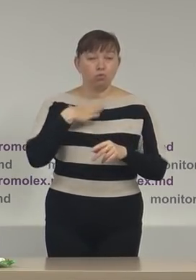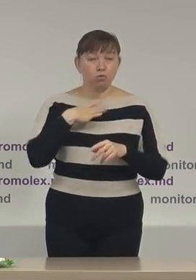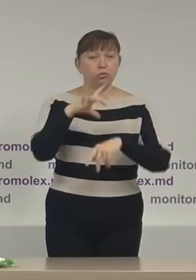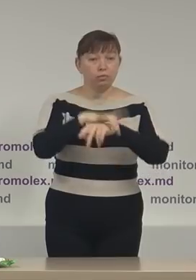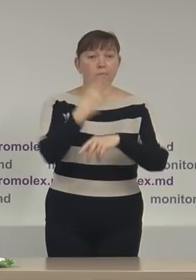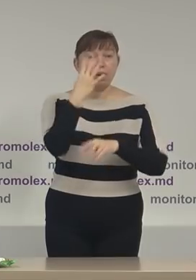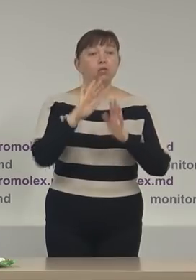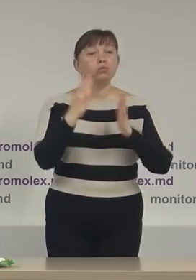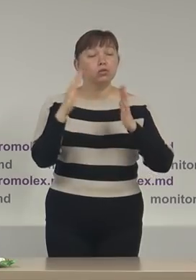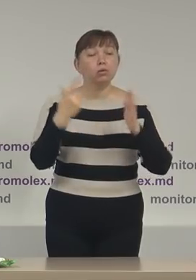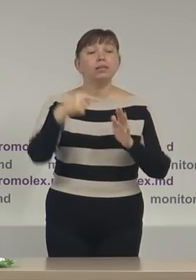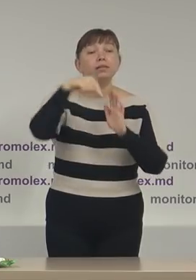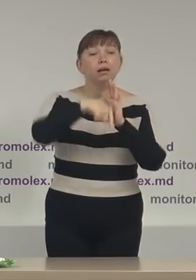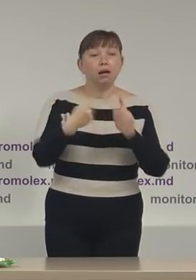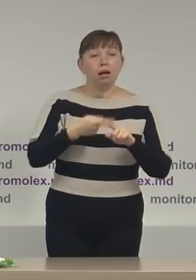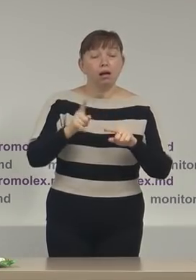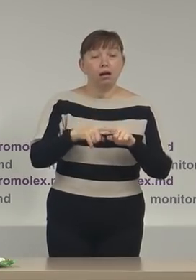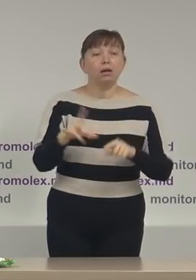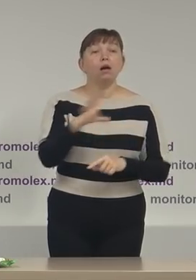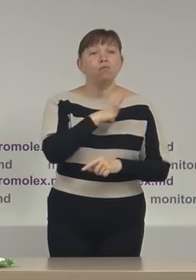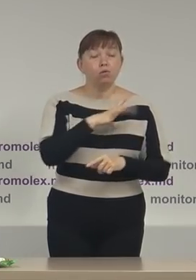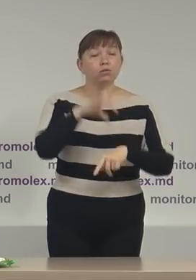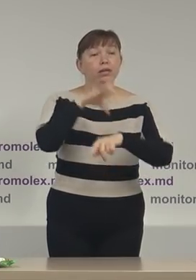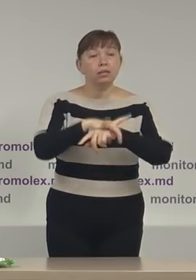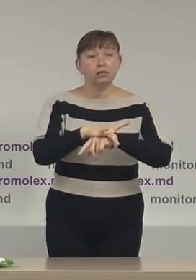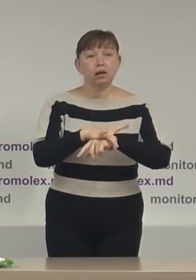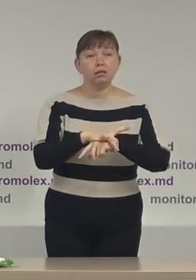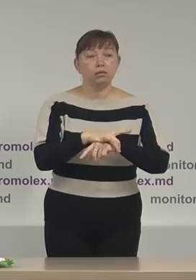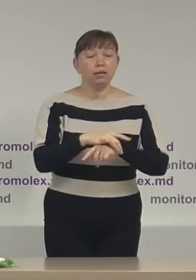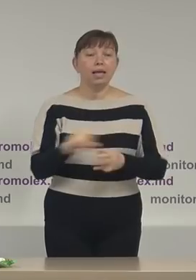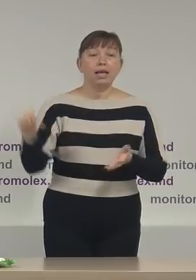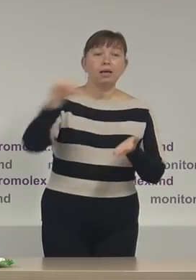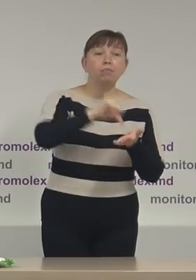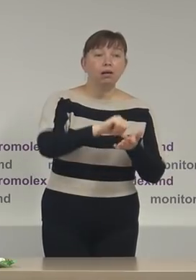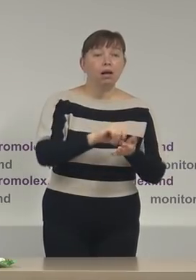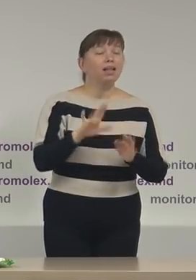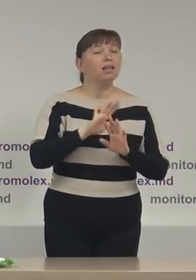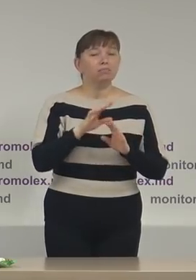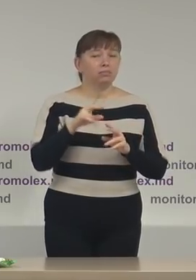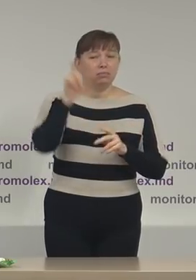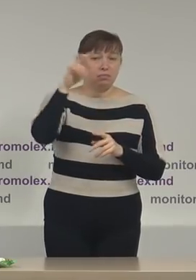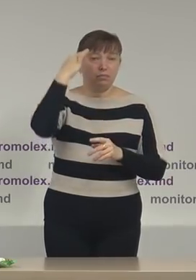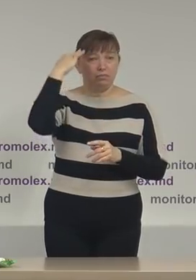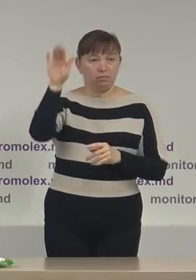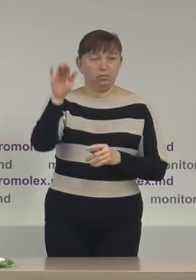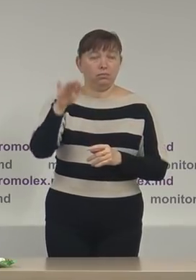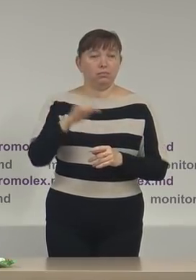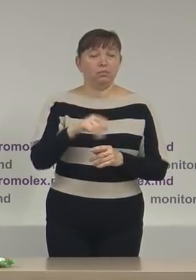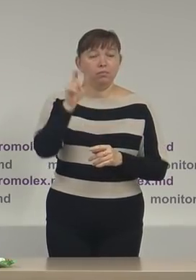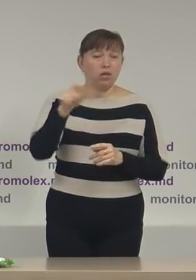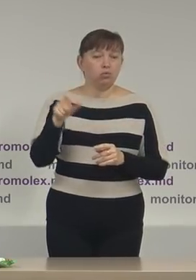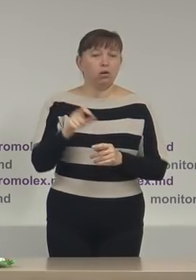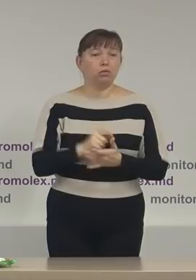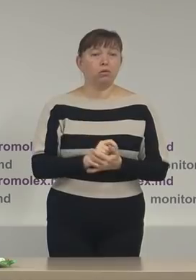puțin patru situații în care a fost atestată implicarea neautorizată a